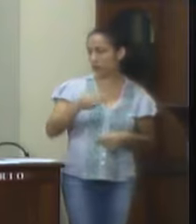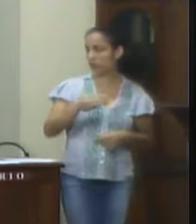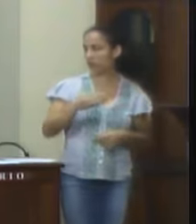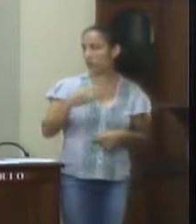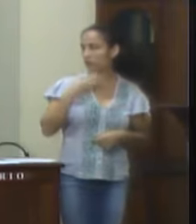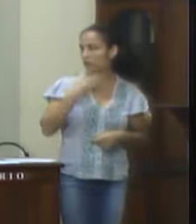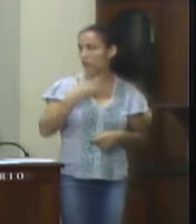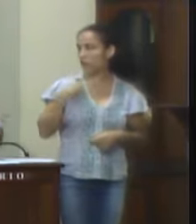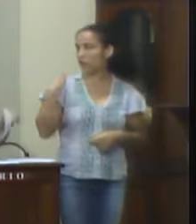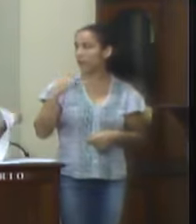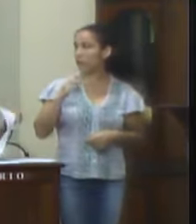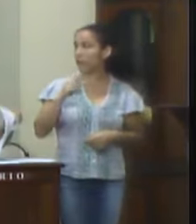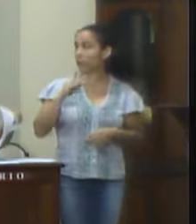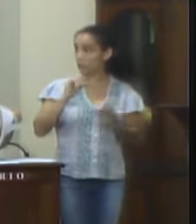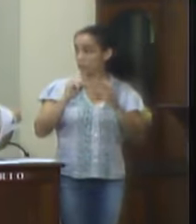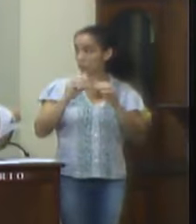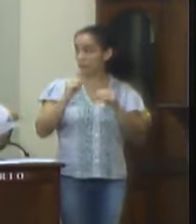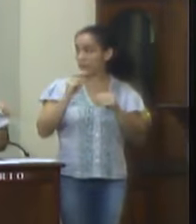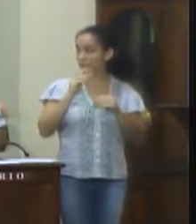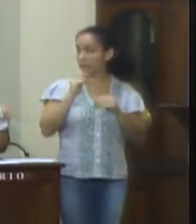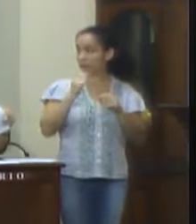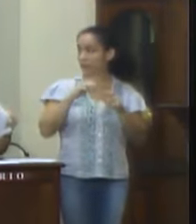dezembro de 2018, vereador Pedro Graça.